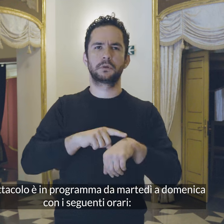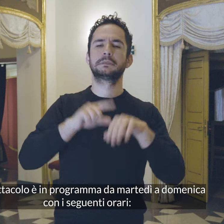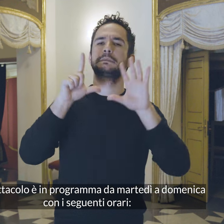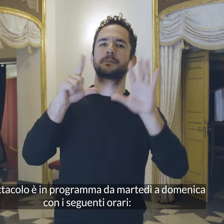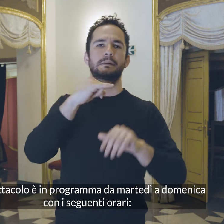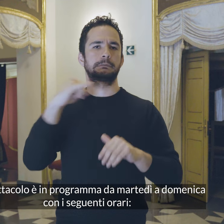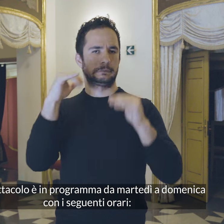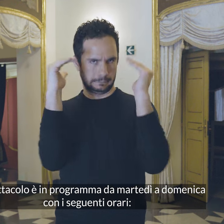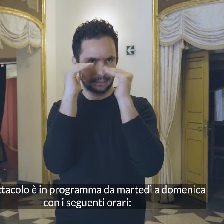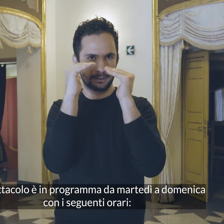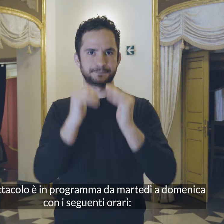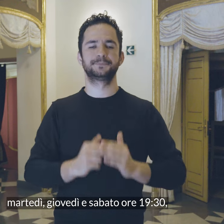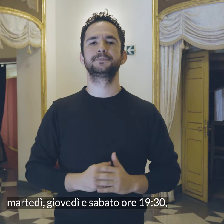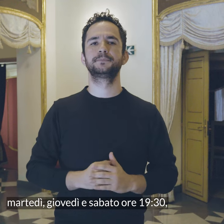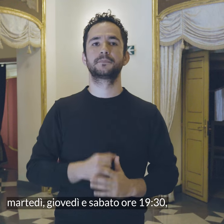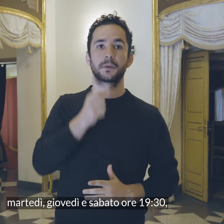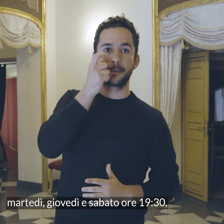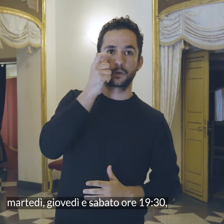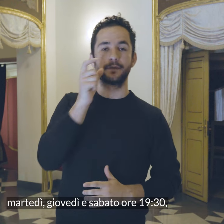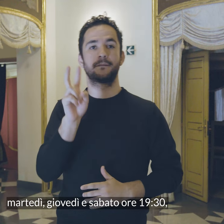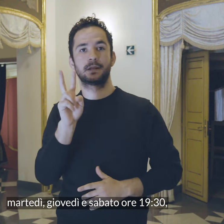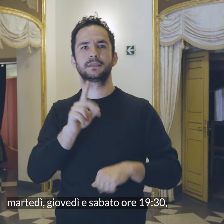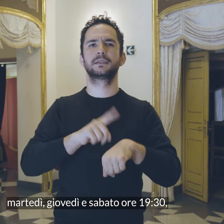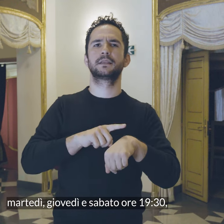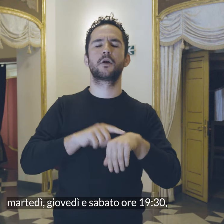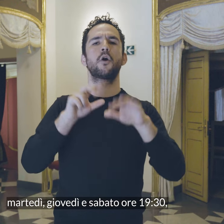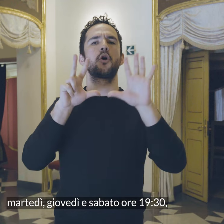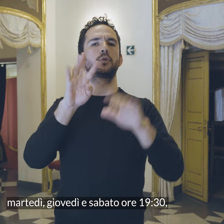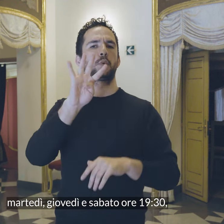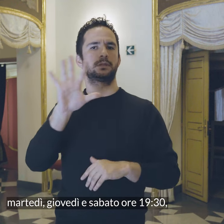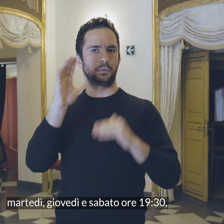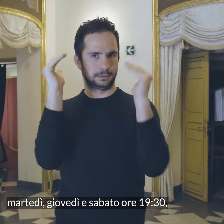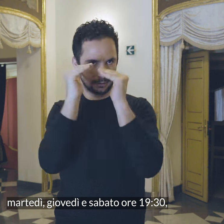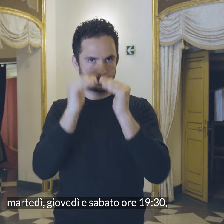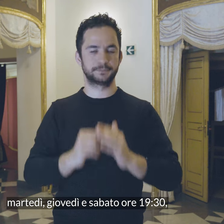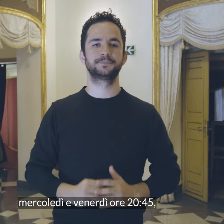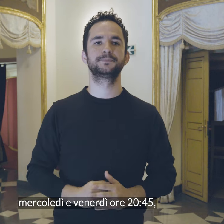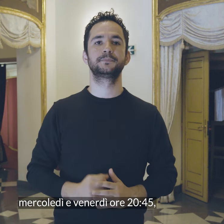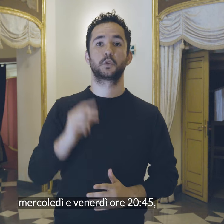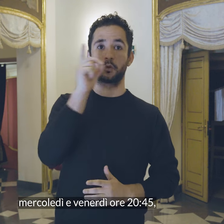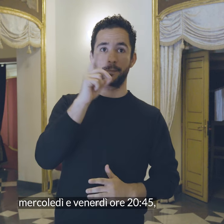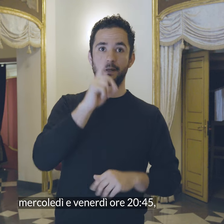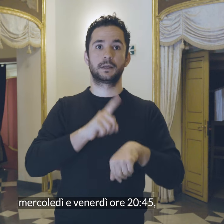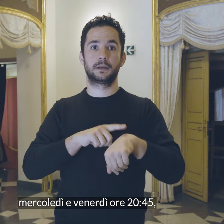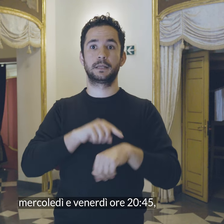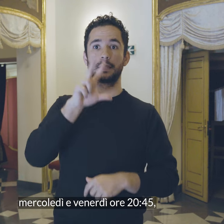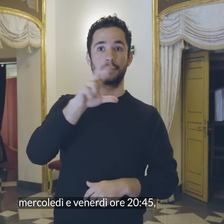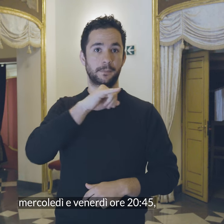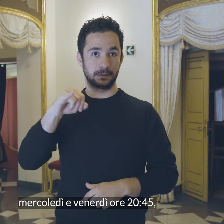con i seguenti orari Martedì, giovedì e sabato ore 19.30 Mercoledì e venerdì ore 20